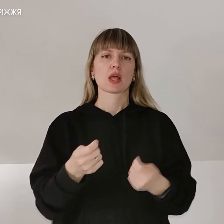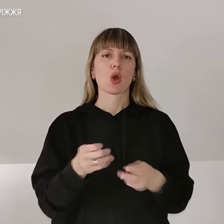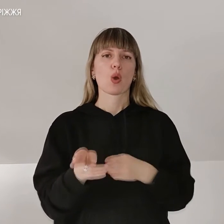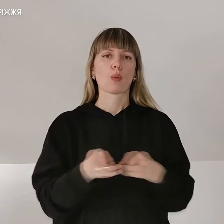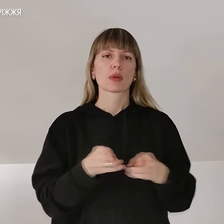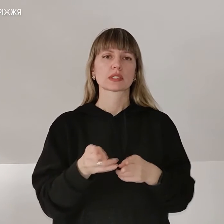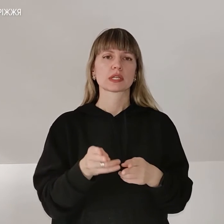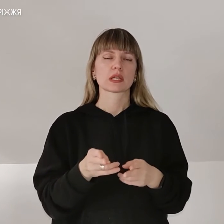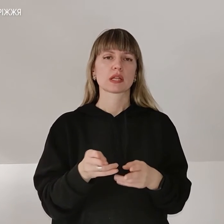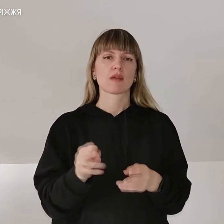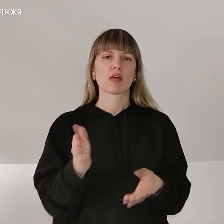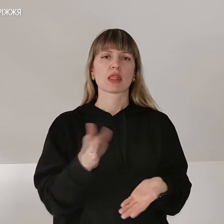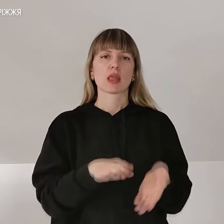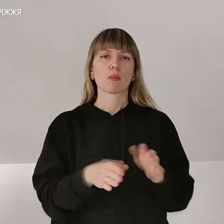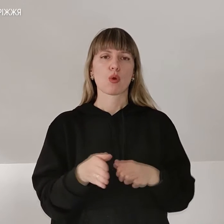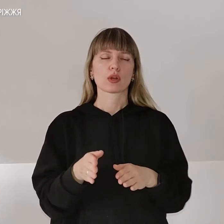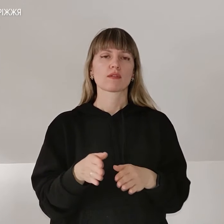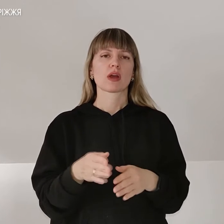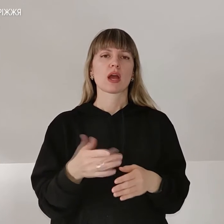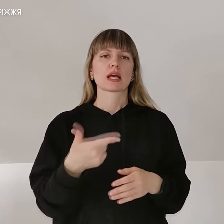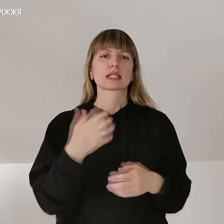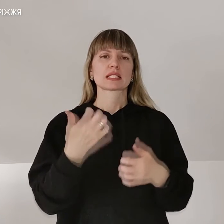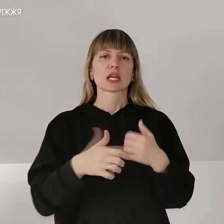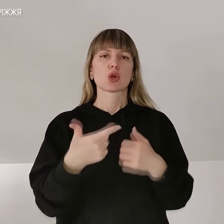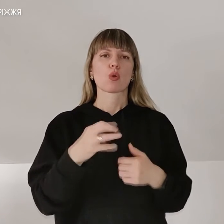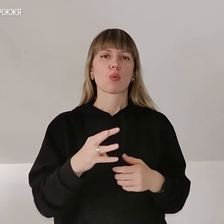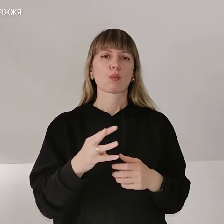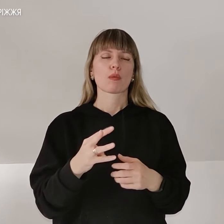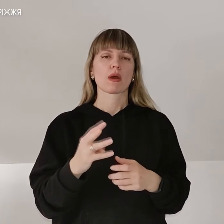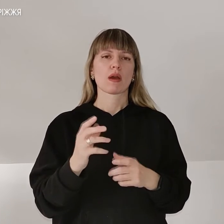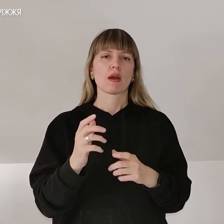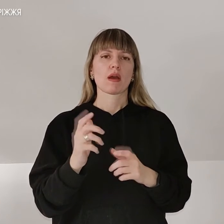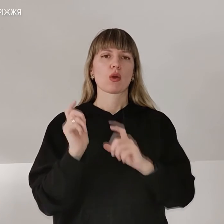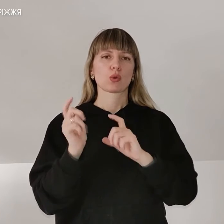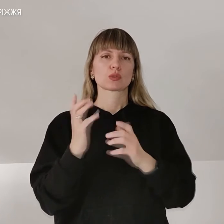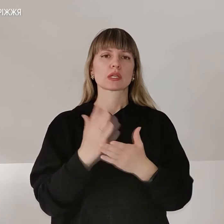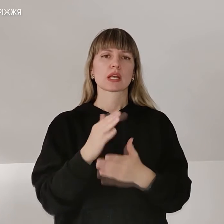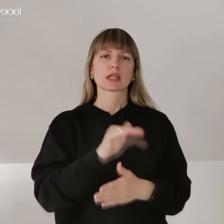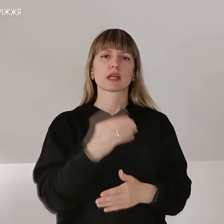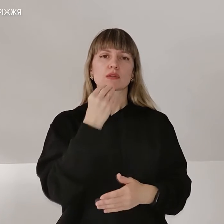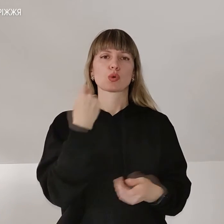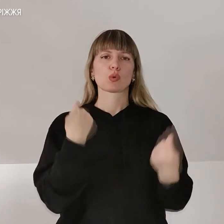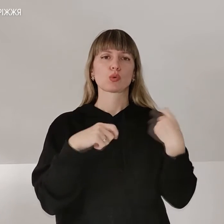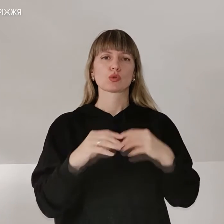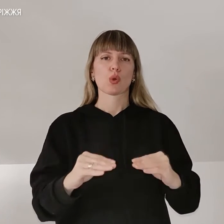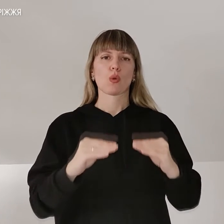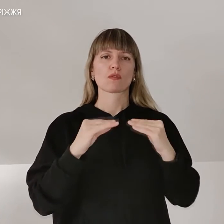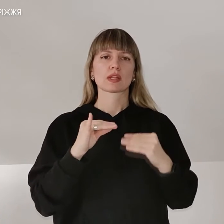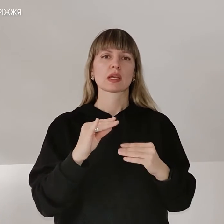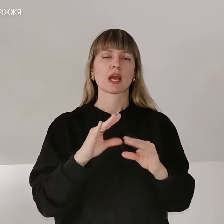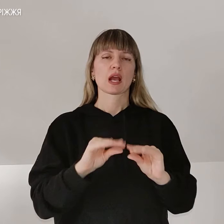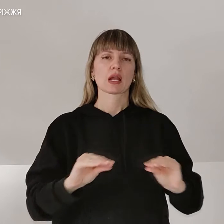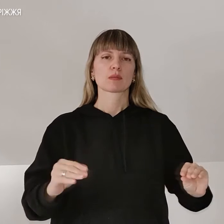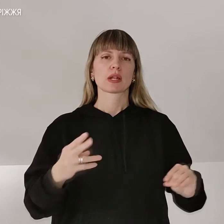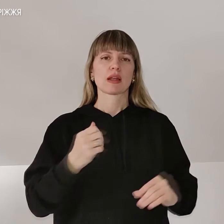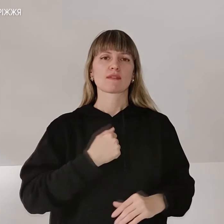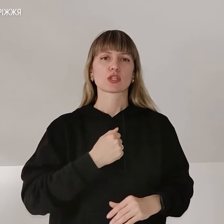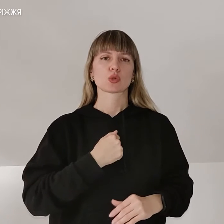наборів. Також серед гуманітарного вантажу є дитяче харчування, одяг, ковтри та каремати для військових. Медичні